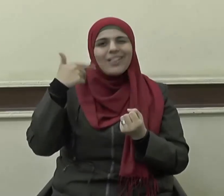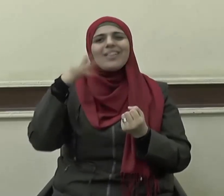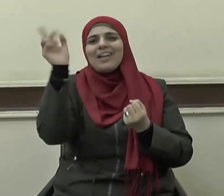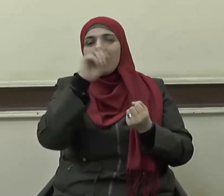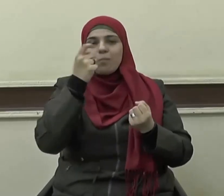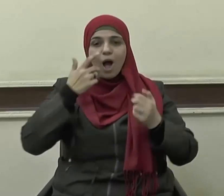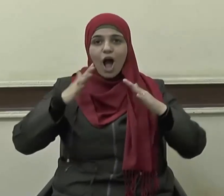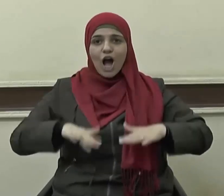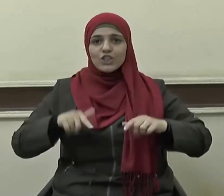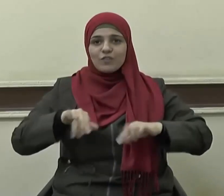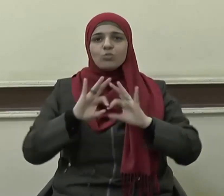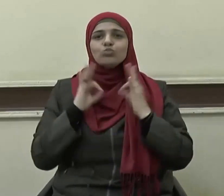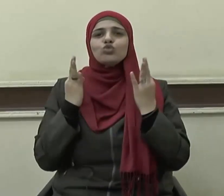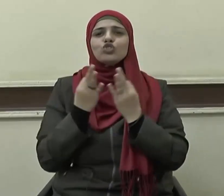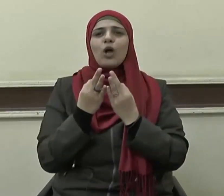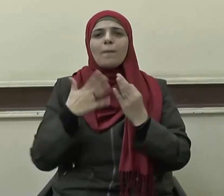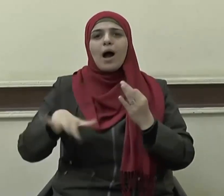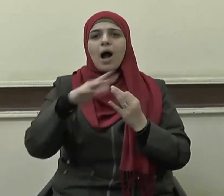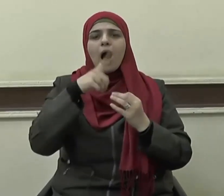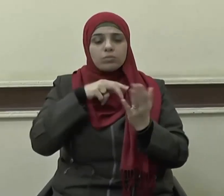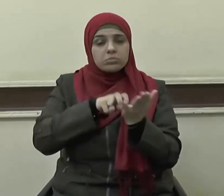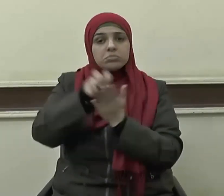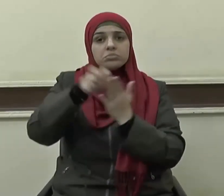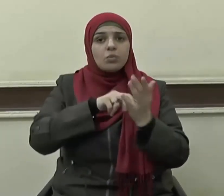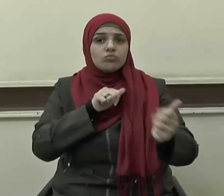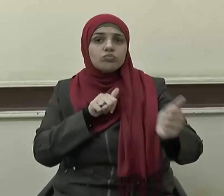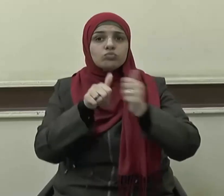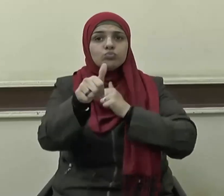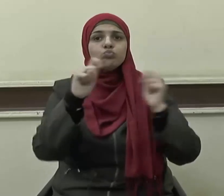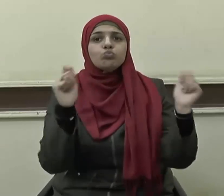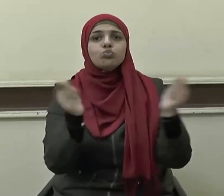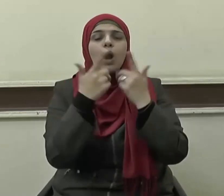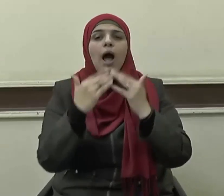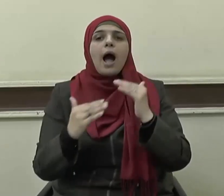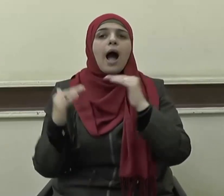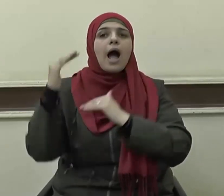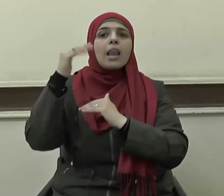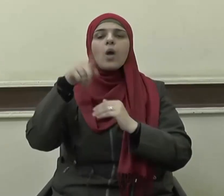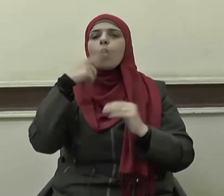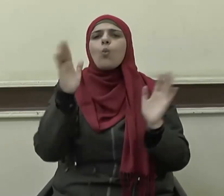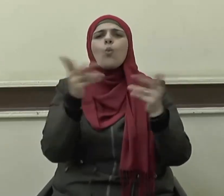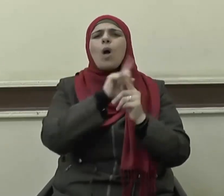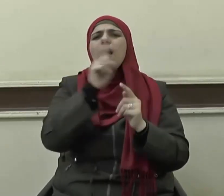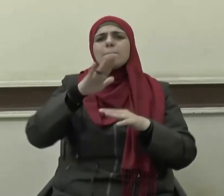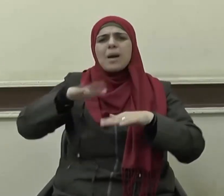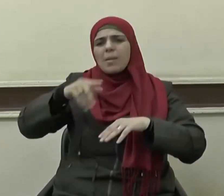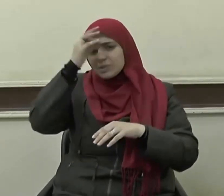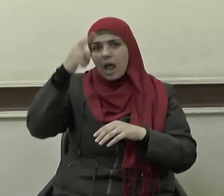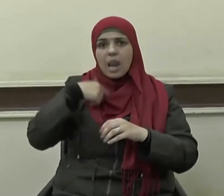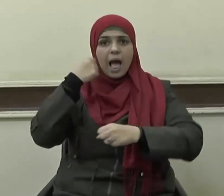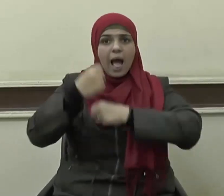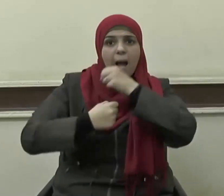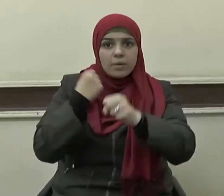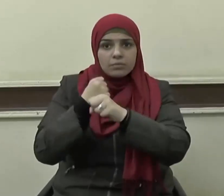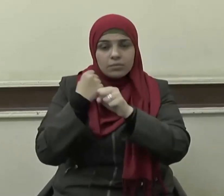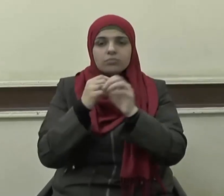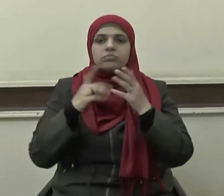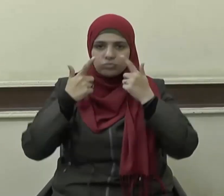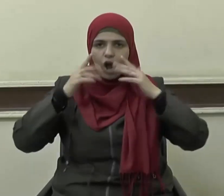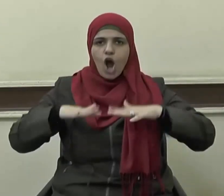في مجتمع يتحرك بسرعة عالية ولا مكان فيه لغير المجدين والمتفانين في